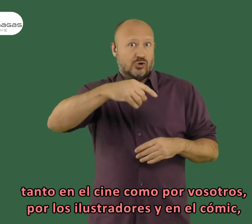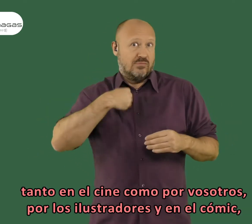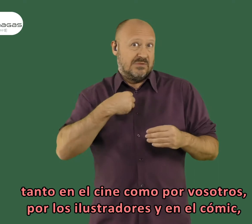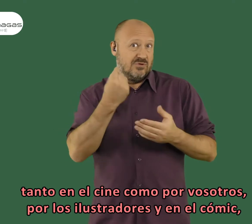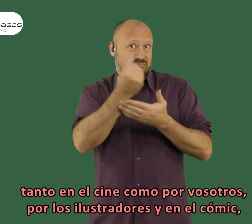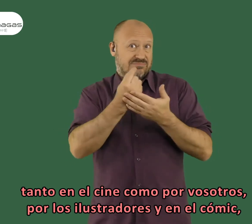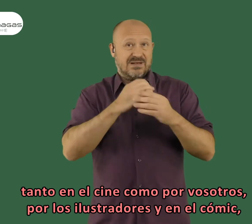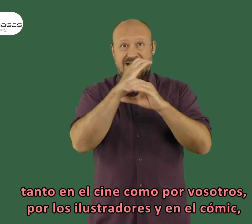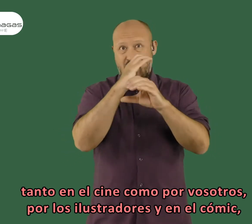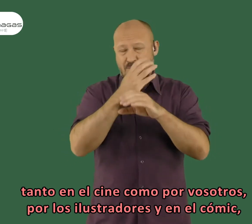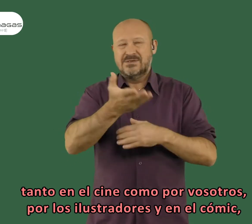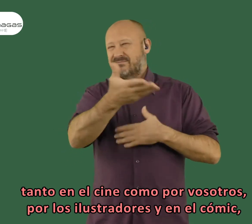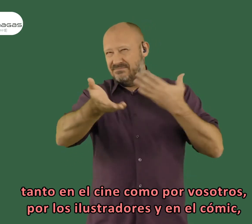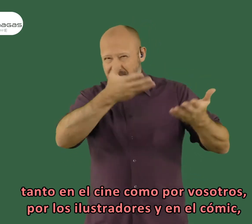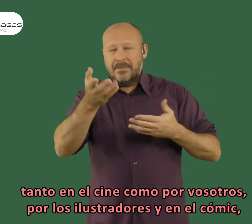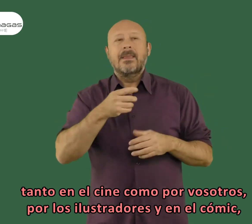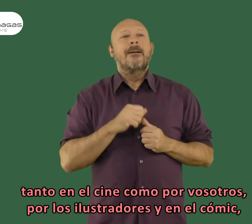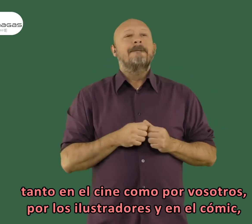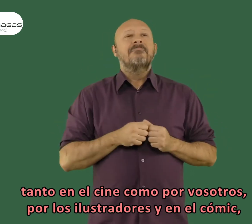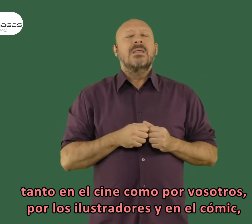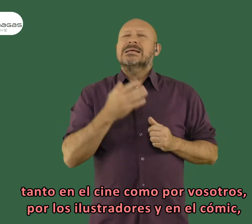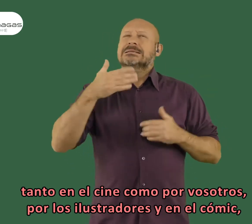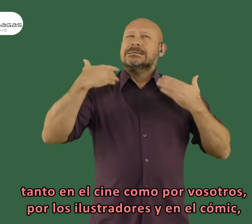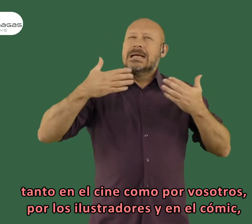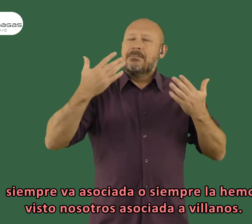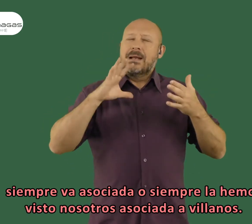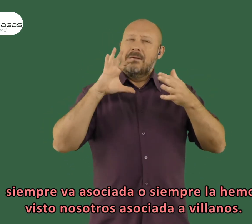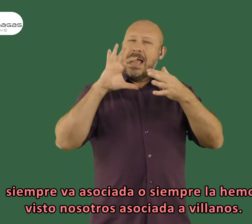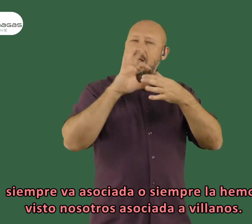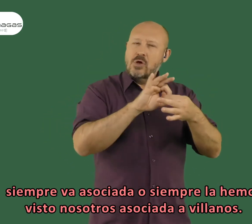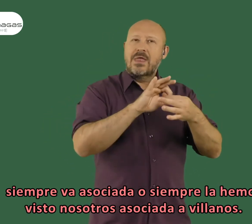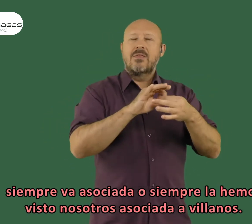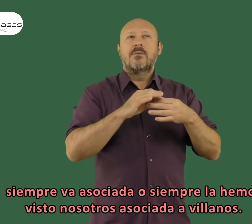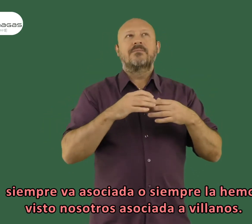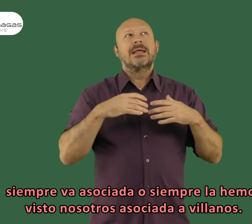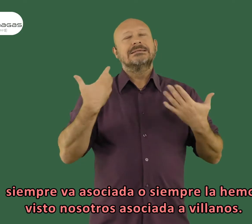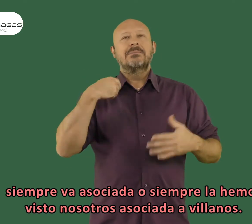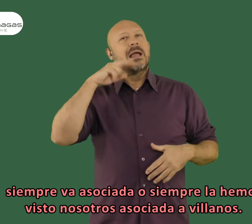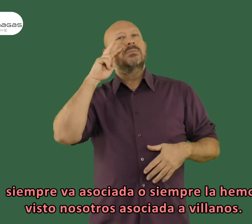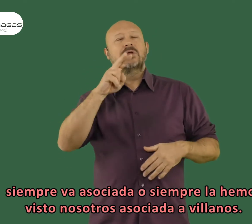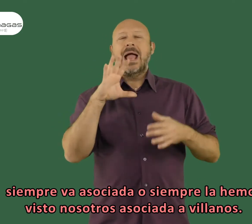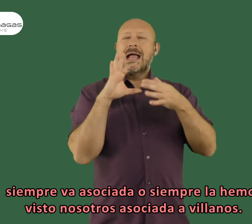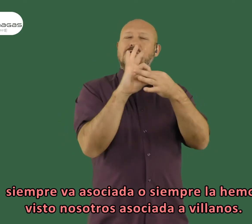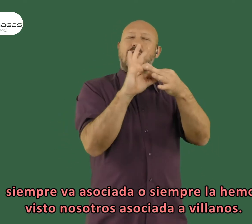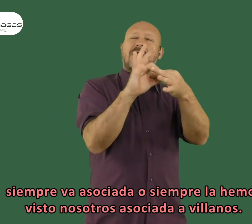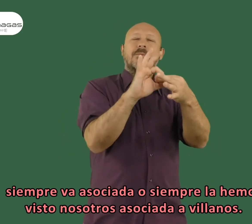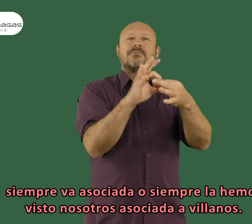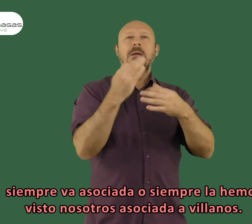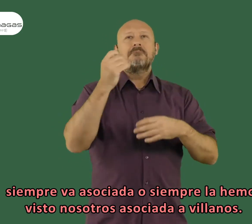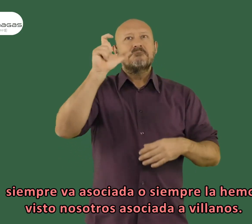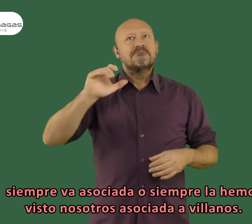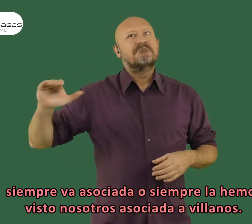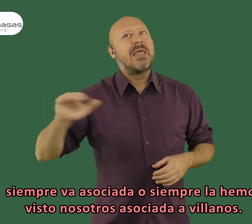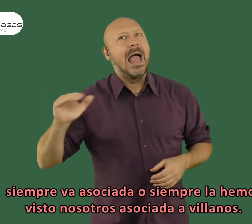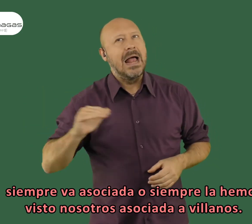como por vosotros, por los ilustradores y en el cómic, siempre va asociada o siempre la hemos visto nosotros